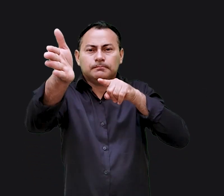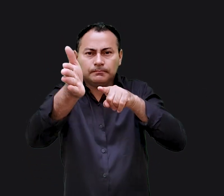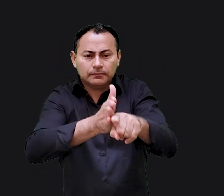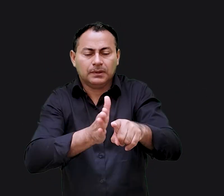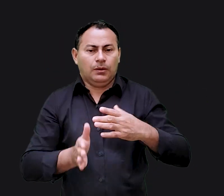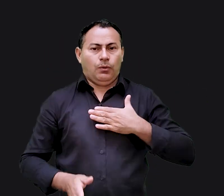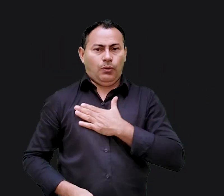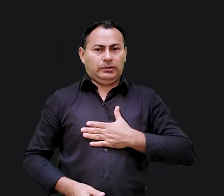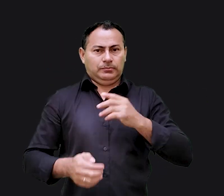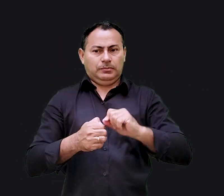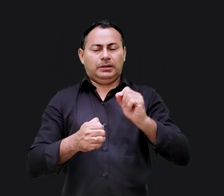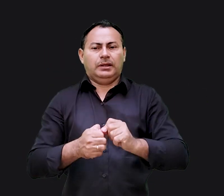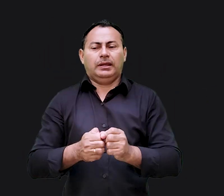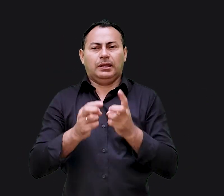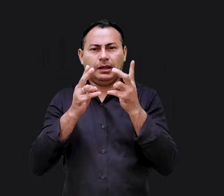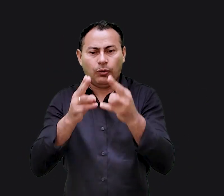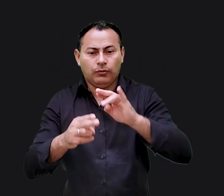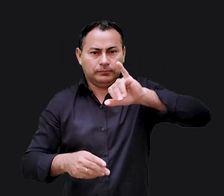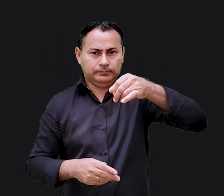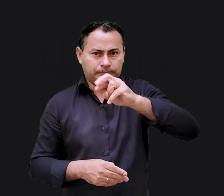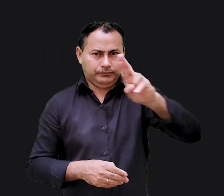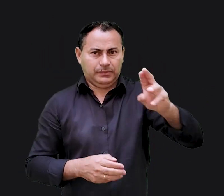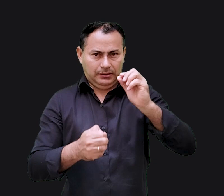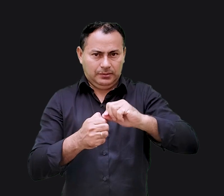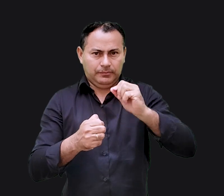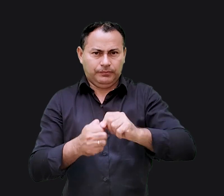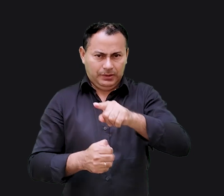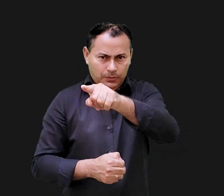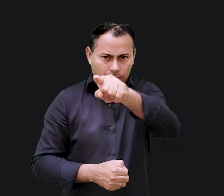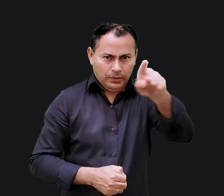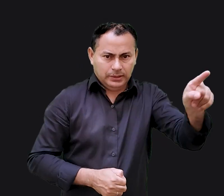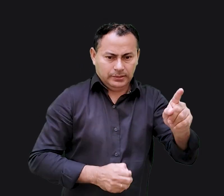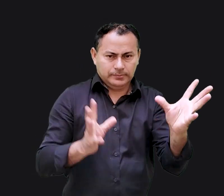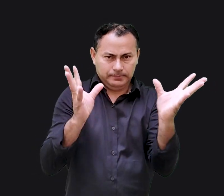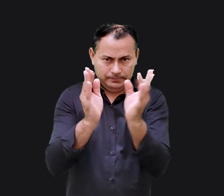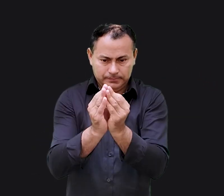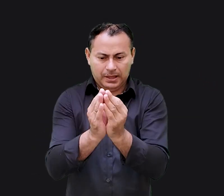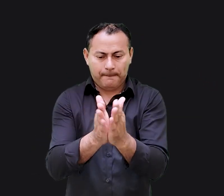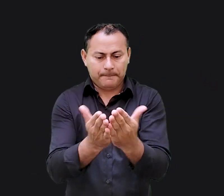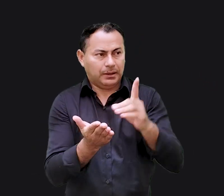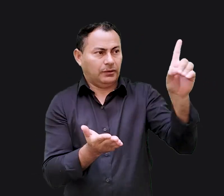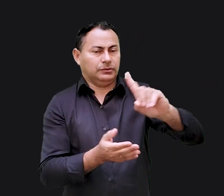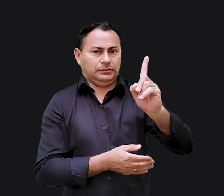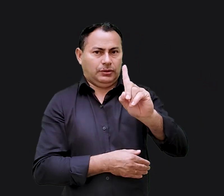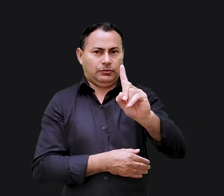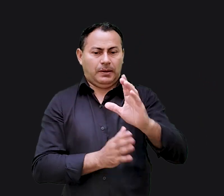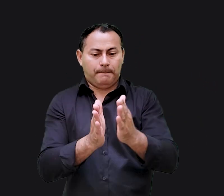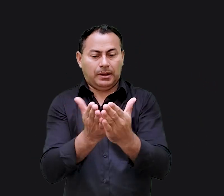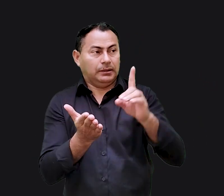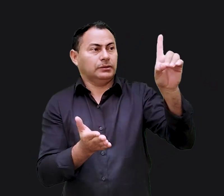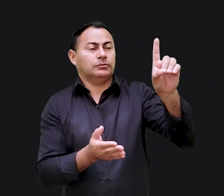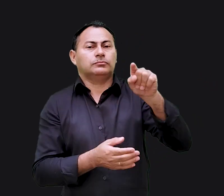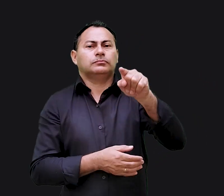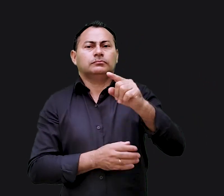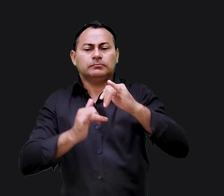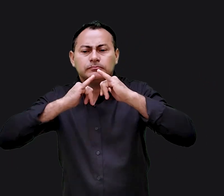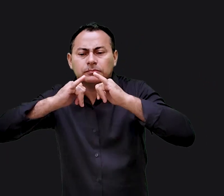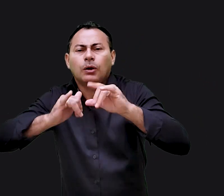a pergunta que eu mais gosto de fazer é a mesma que Jeremias fez se vocês concluíram que a palavra de Deus não é a palavra de Deus então